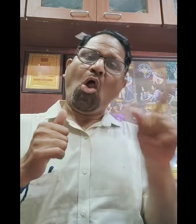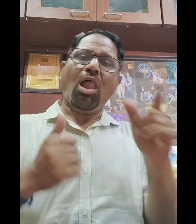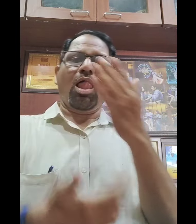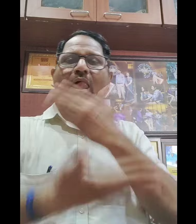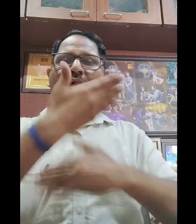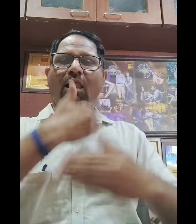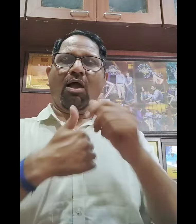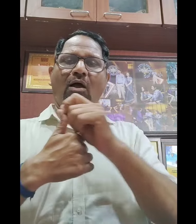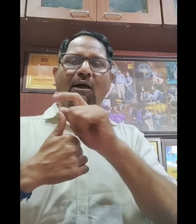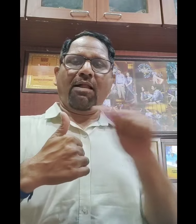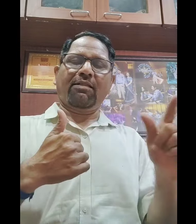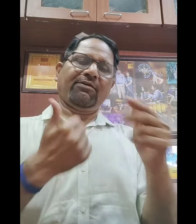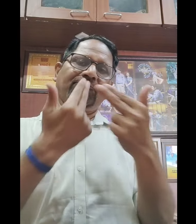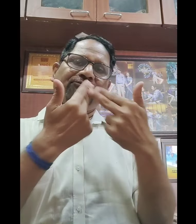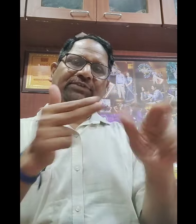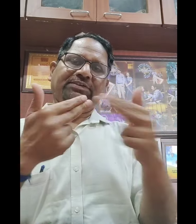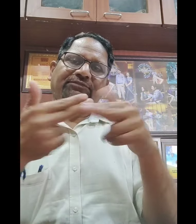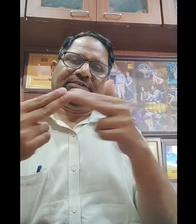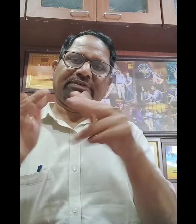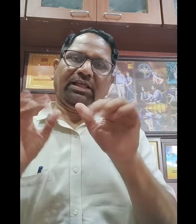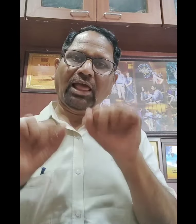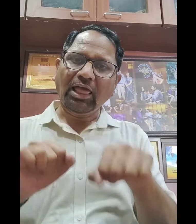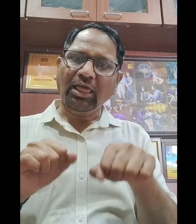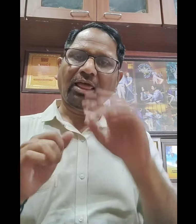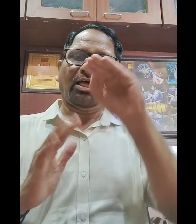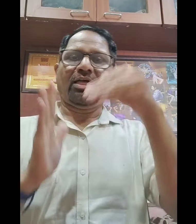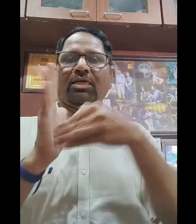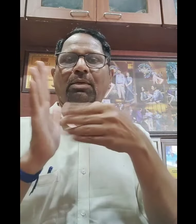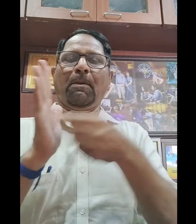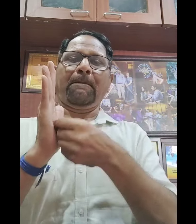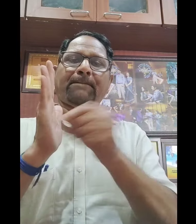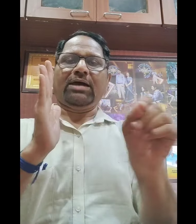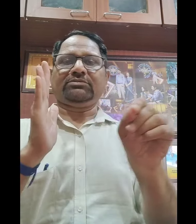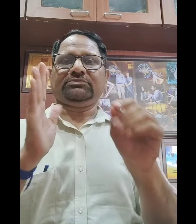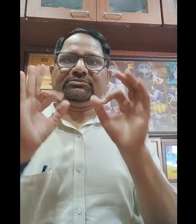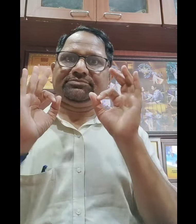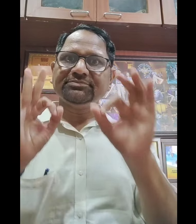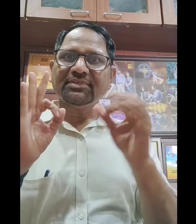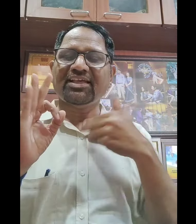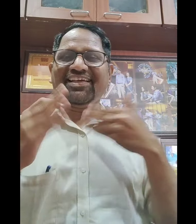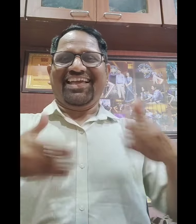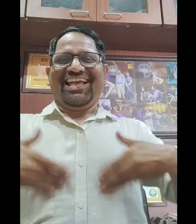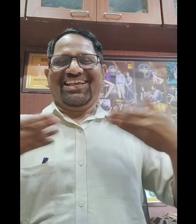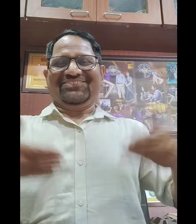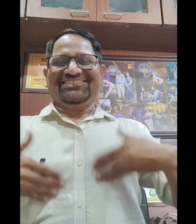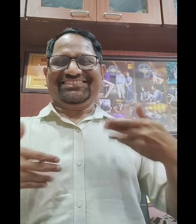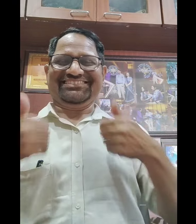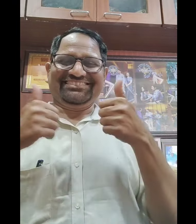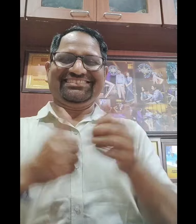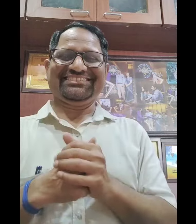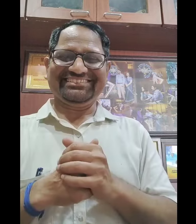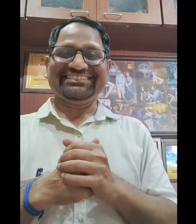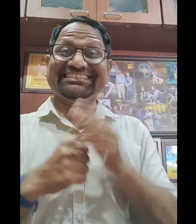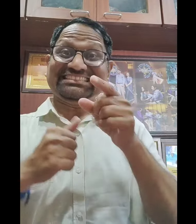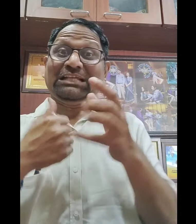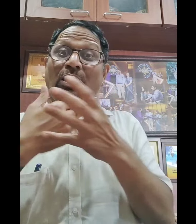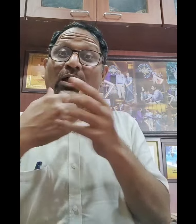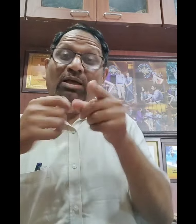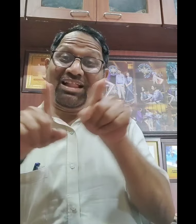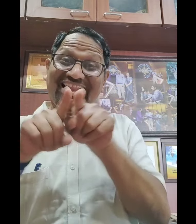अन्य तरह के दिव्यांग जन है उनके लिए ISLRTC ने निशुल्क, साइन लिंग्विज का कोर्स पढ़ाने की अनुमती दी है